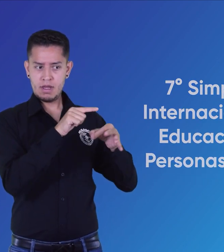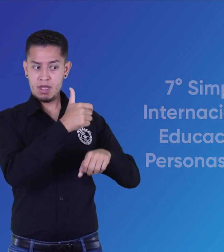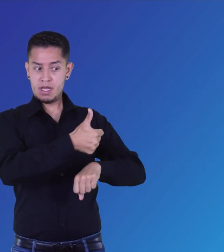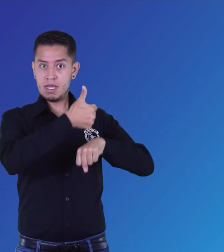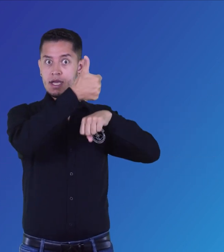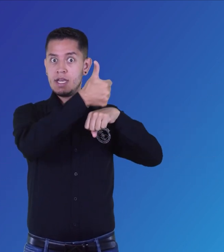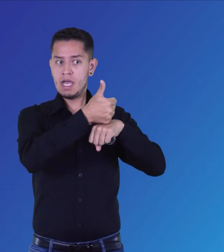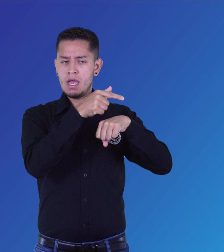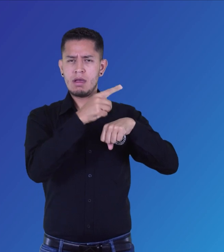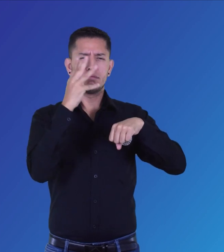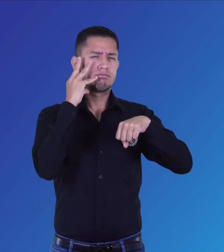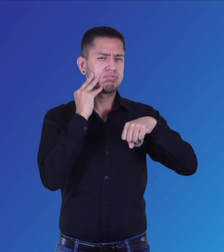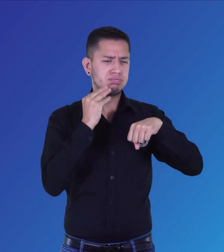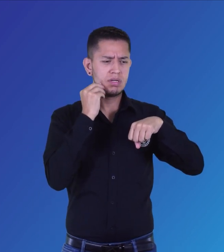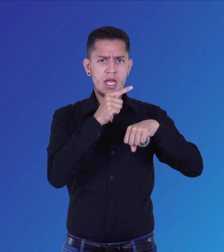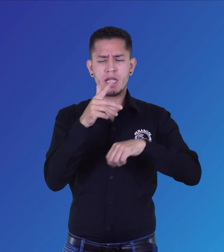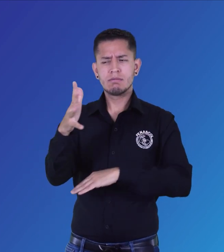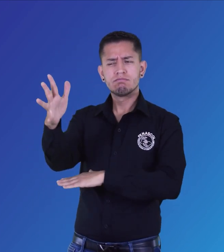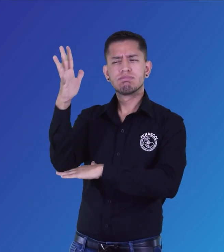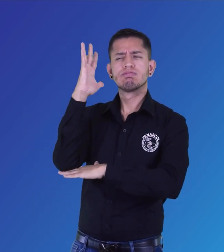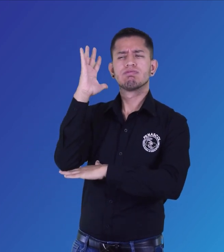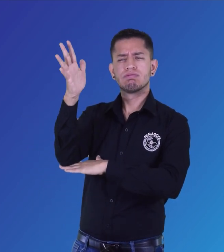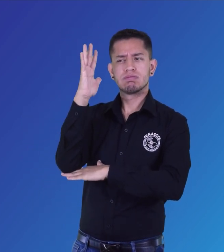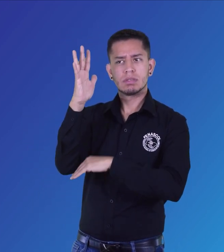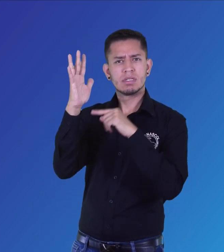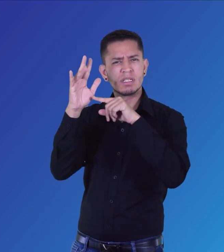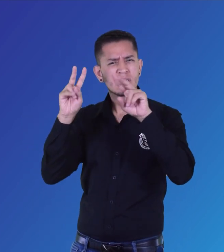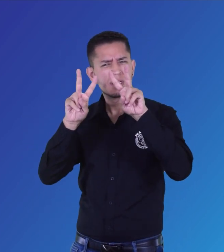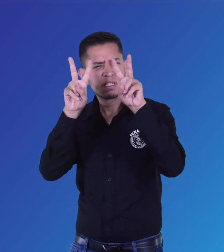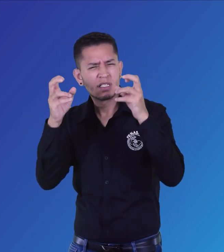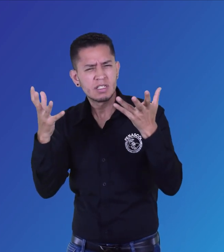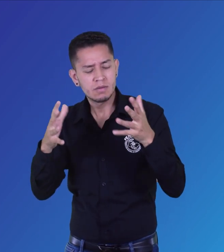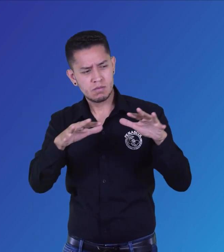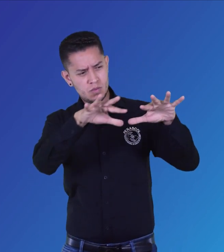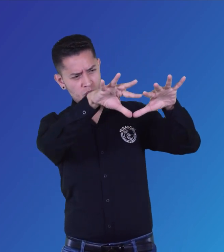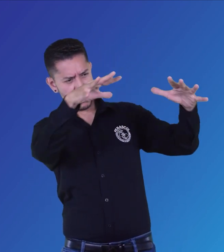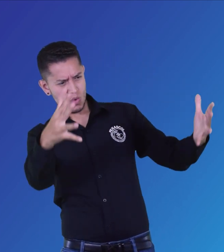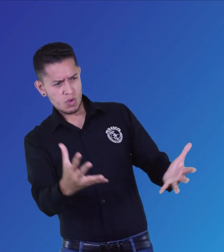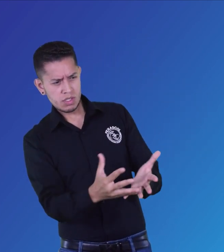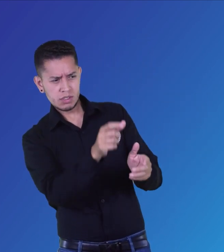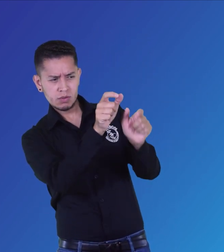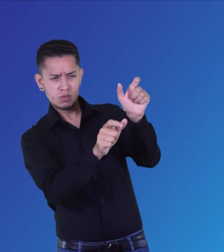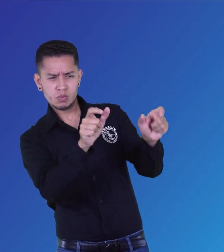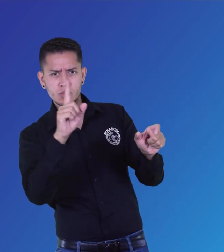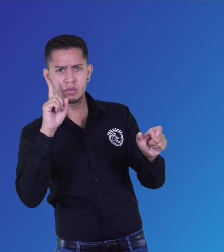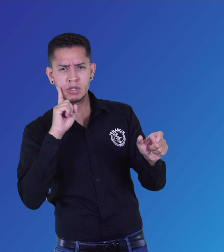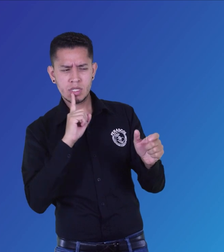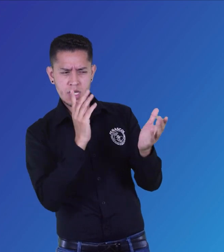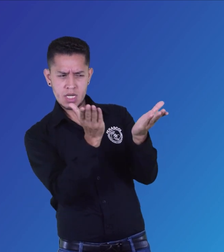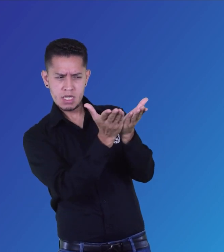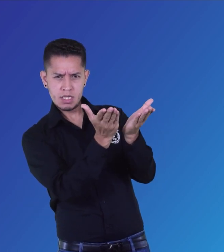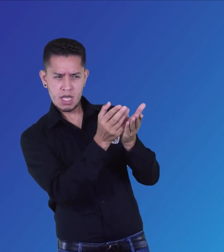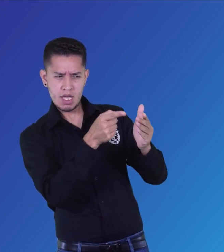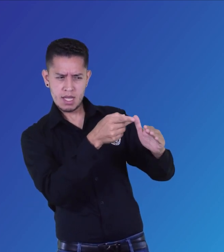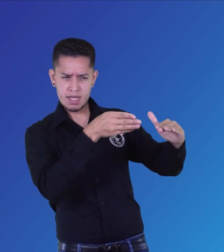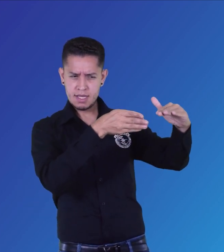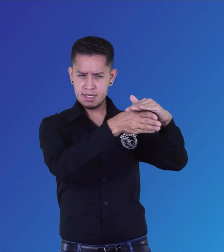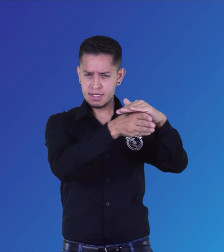Allí, el director general de FENASCOL, en su ponencia, trató asuntos de gran relevancia para las personas sordas a nivel